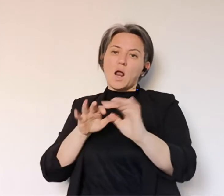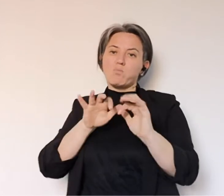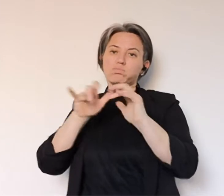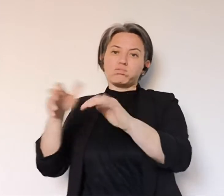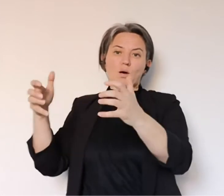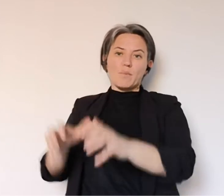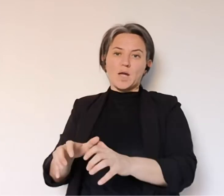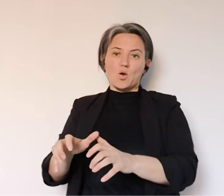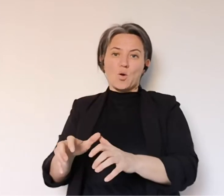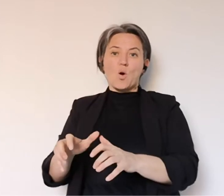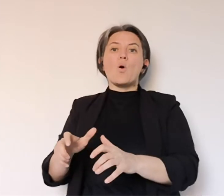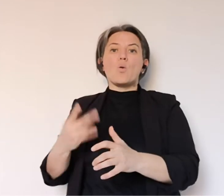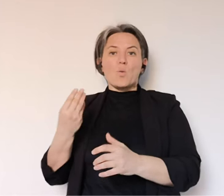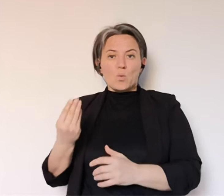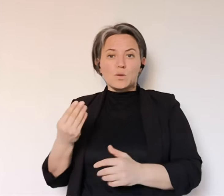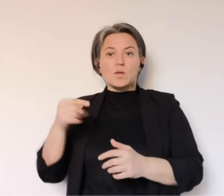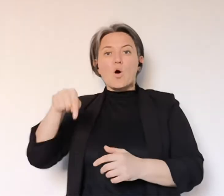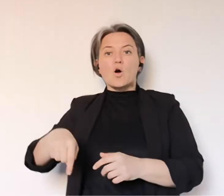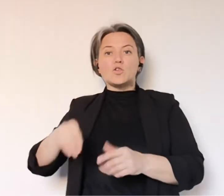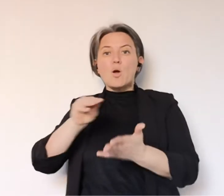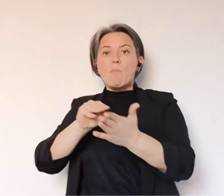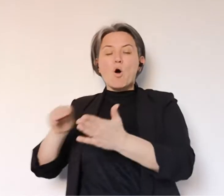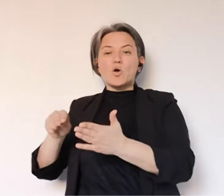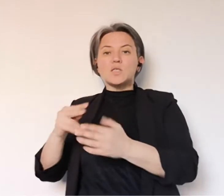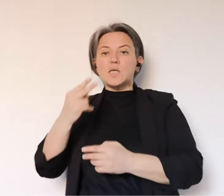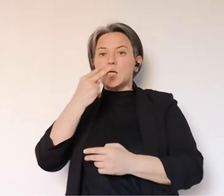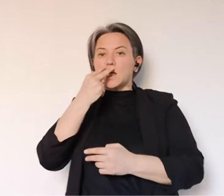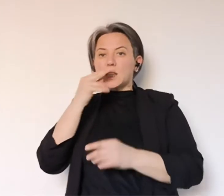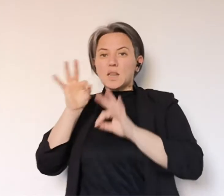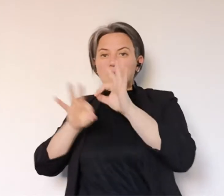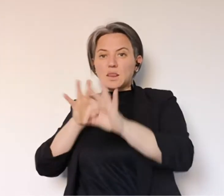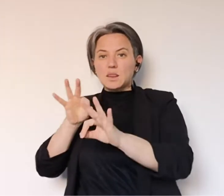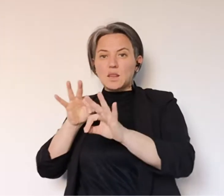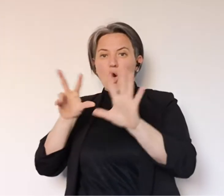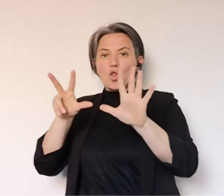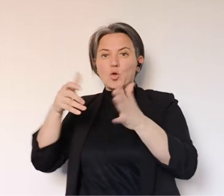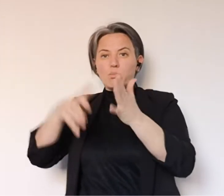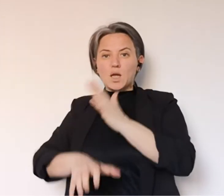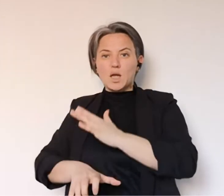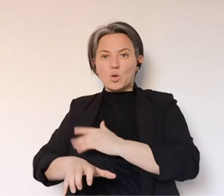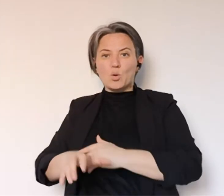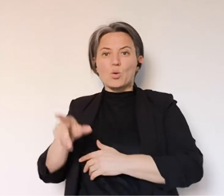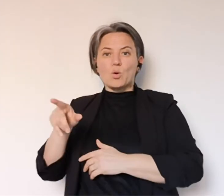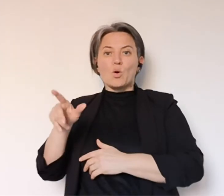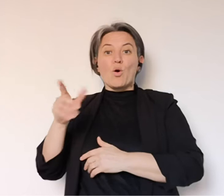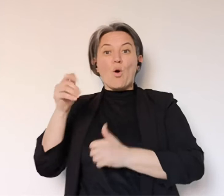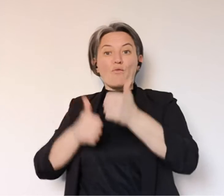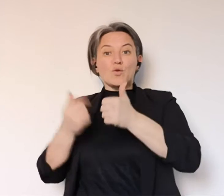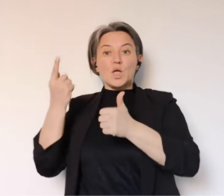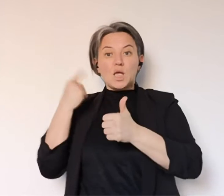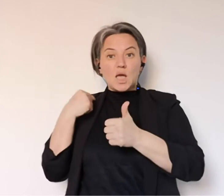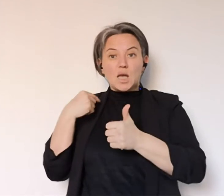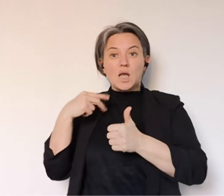pressione sulle strutture sanitarie. Sono infatti 328 oggi posti di terapia intensiva occupati,